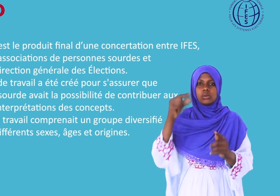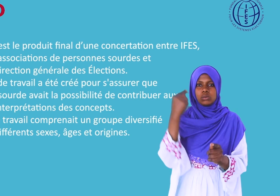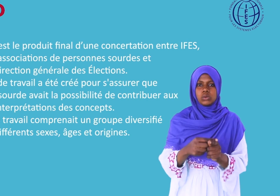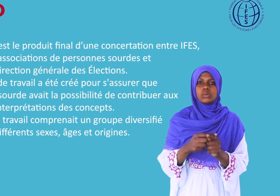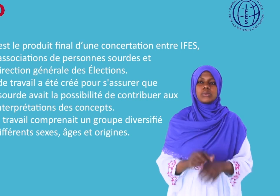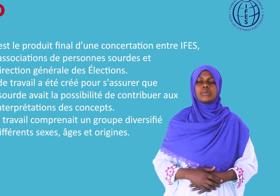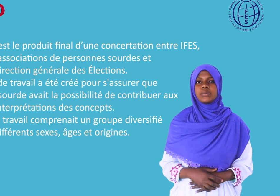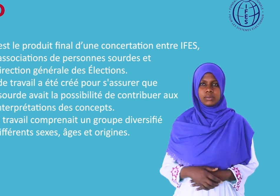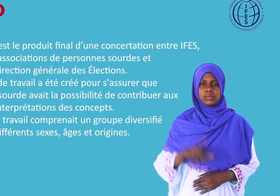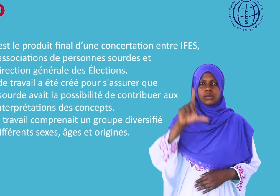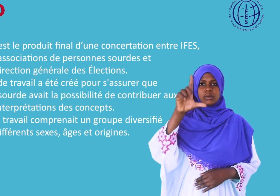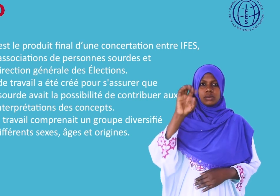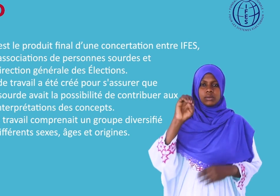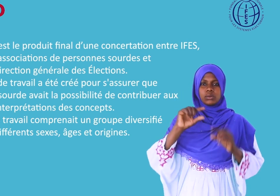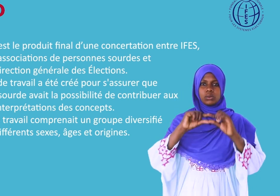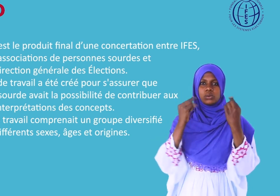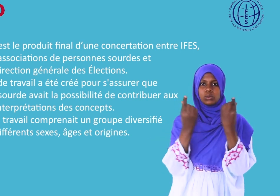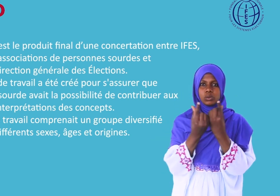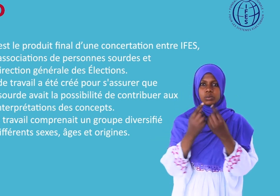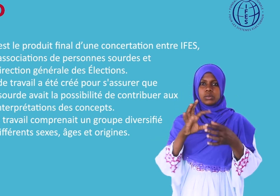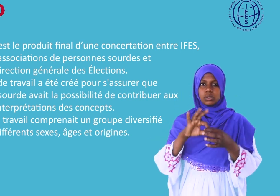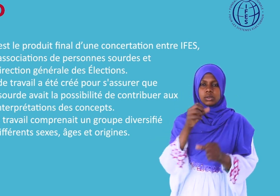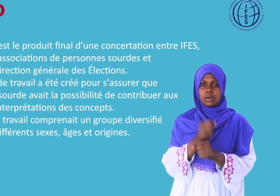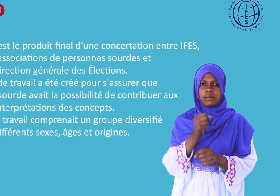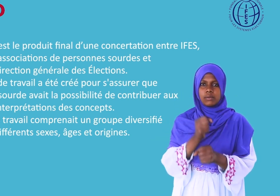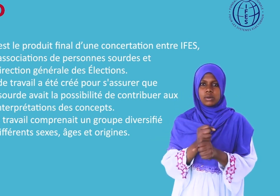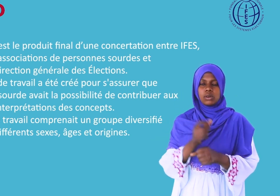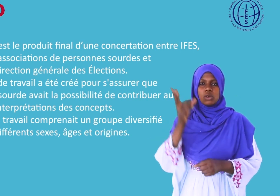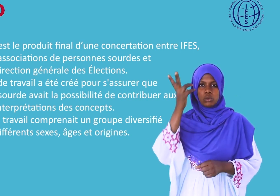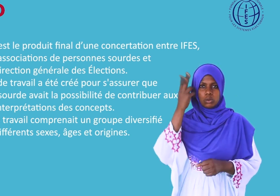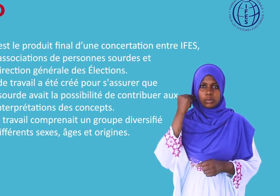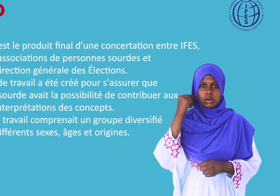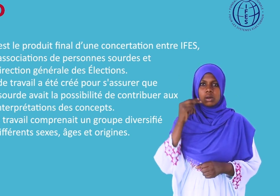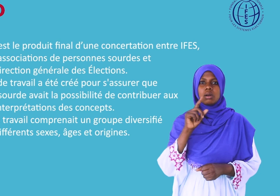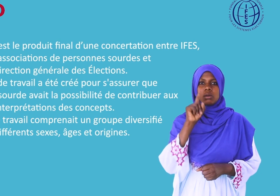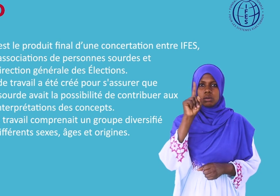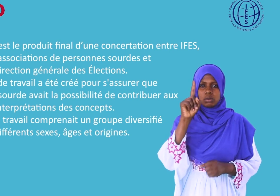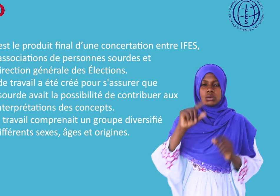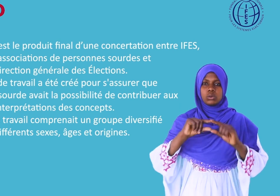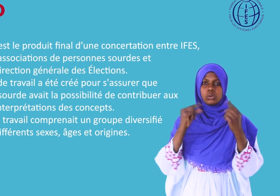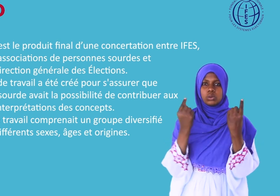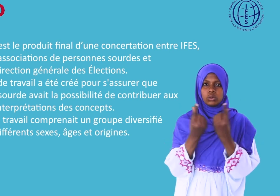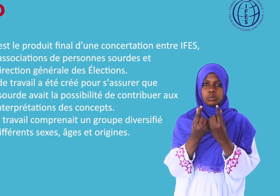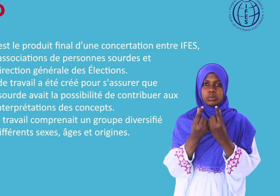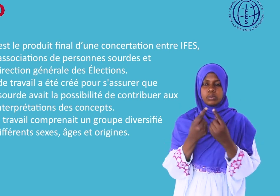Le groupe de travail comprenait un groupe diversifié de différents sexes, âges et origines